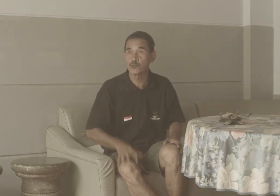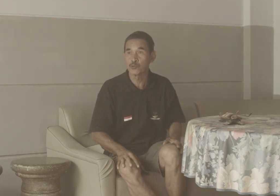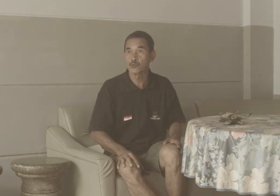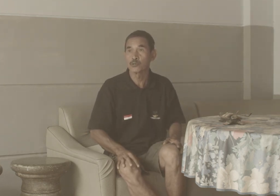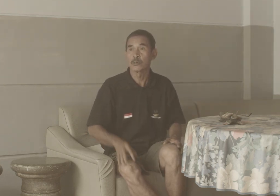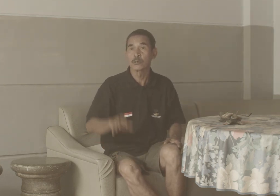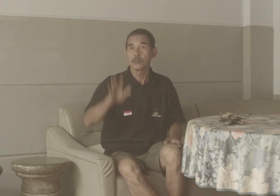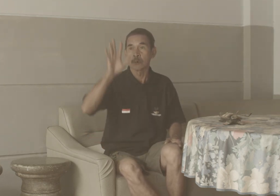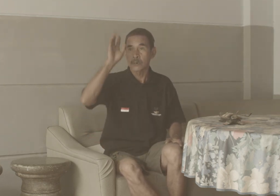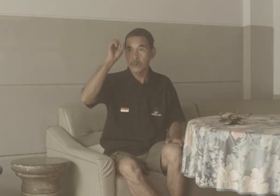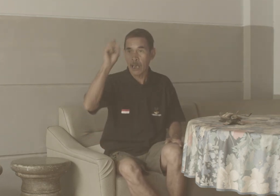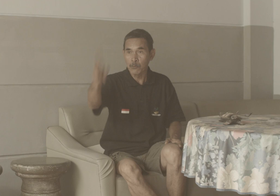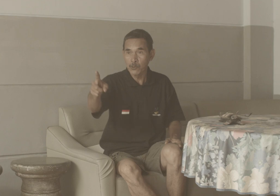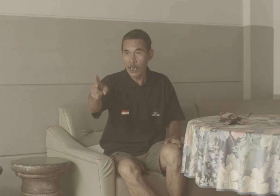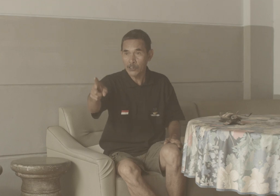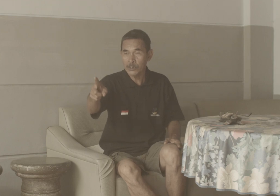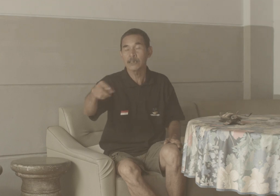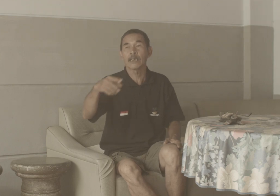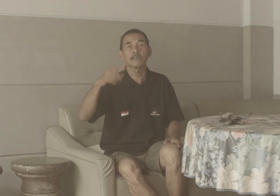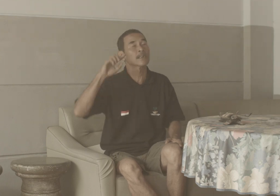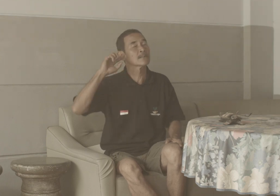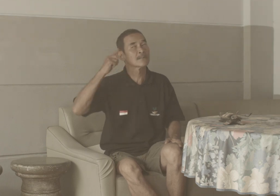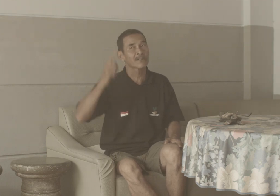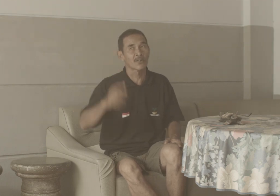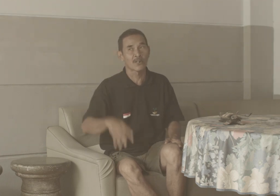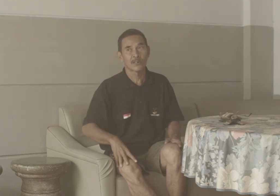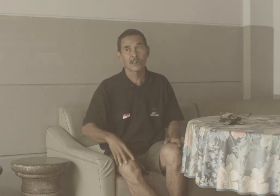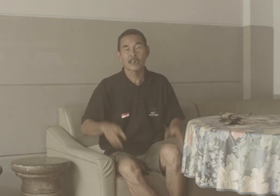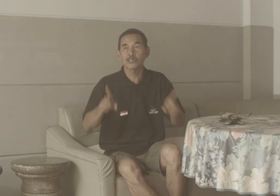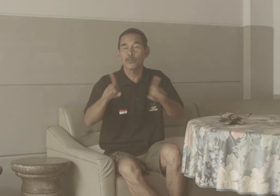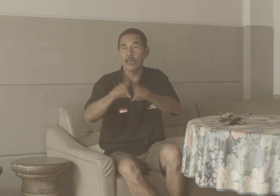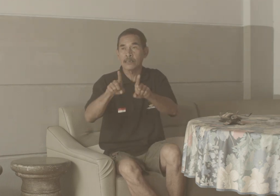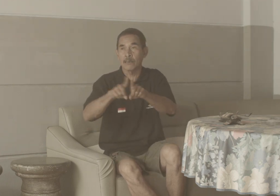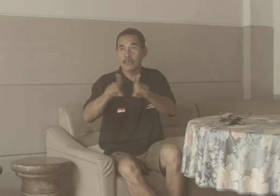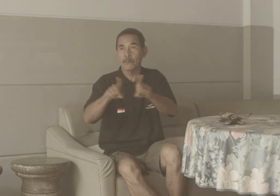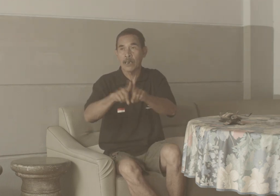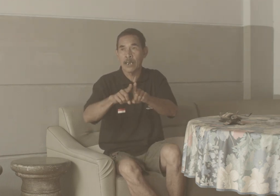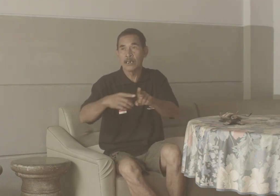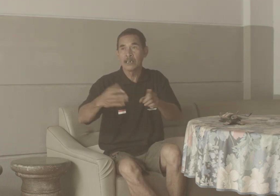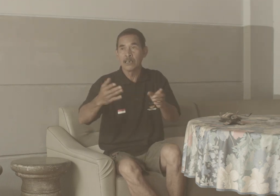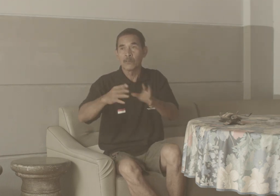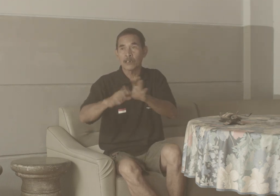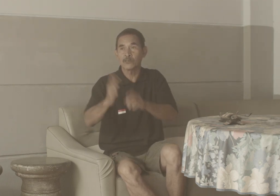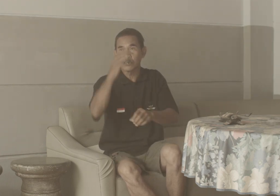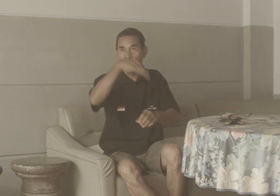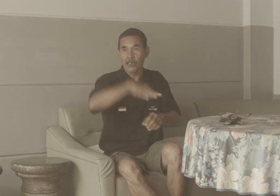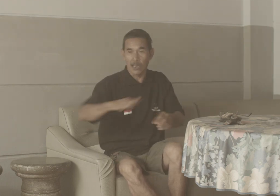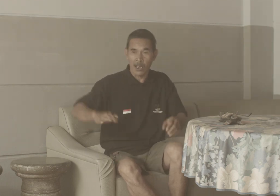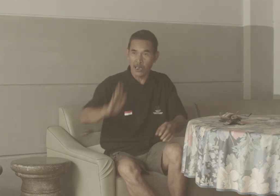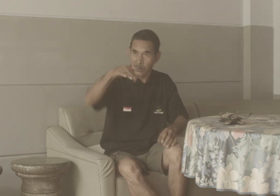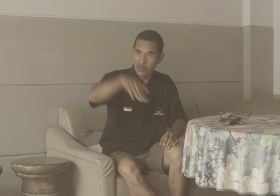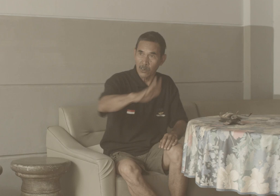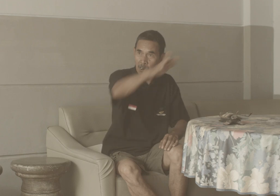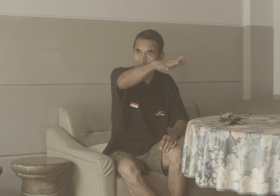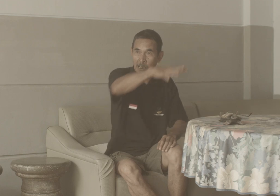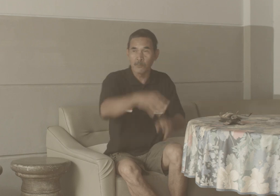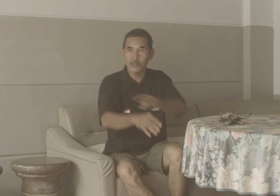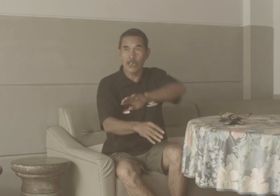Kamu Harus Gini Akhirnya Karena Saudara Sama-sama Waktu Dia ada Angin besar